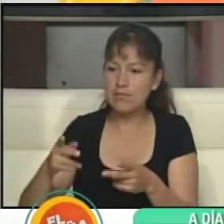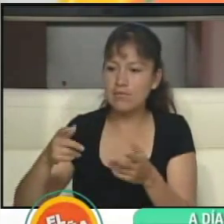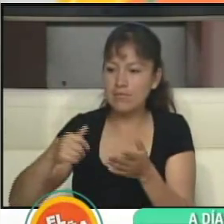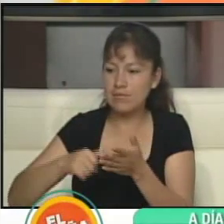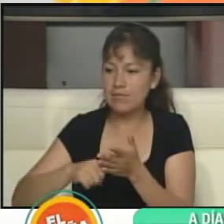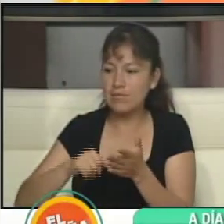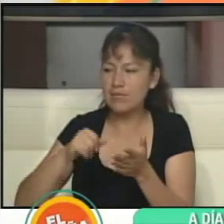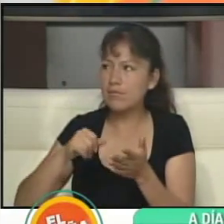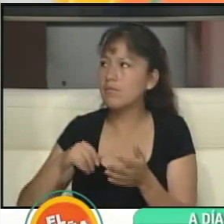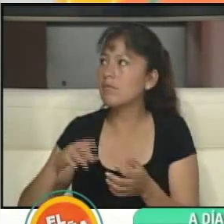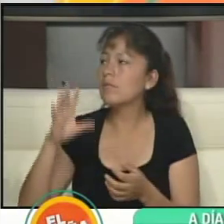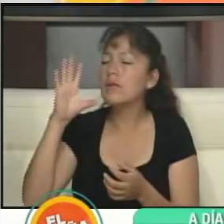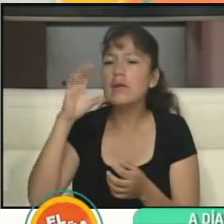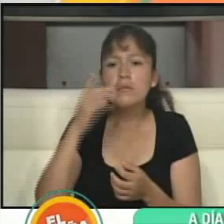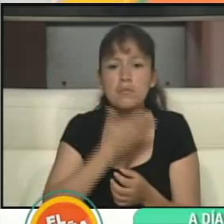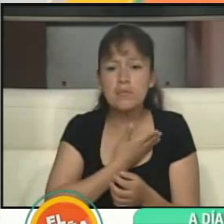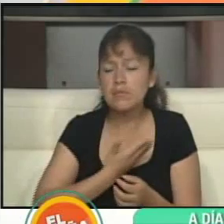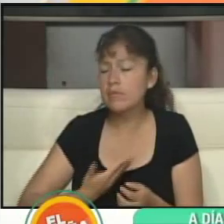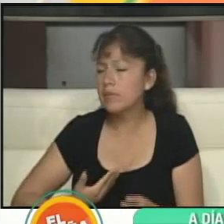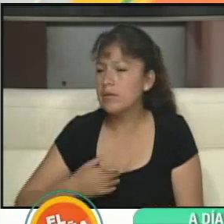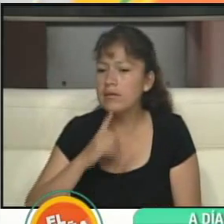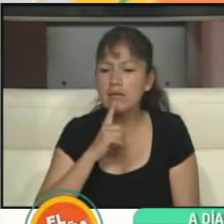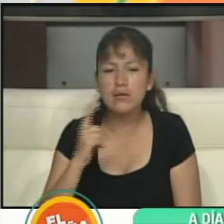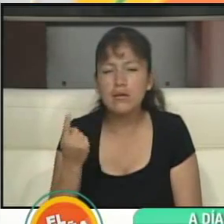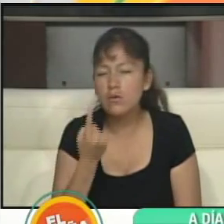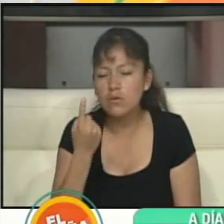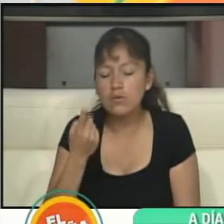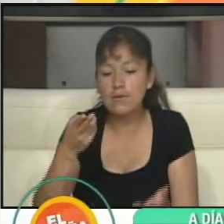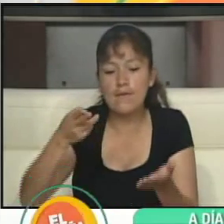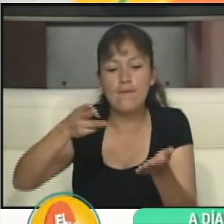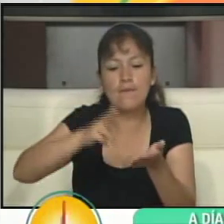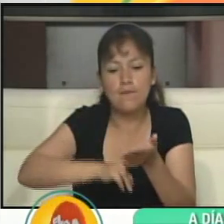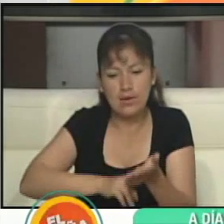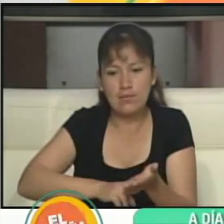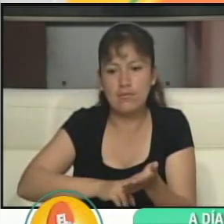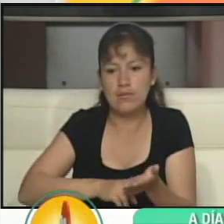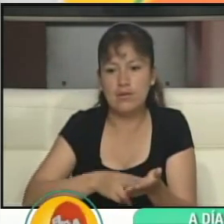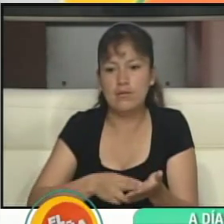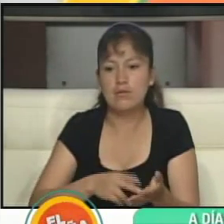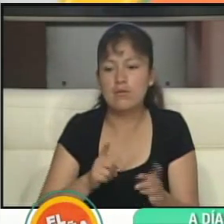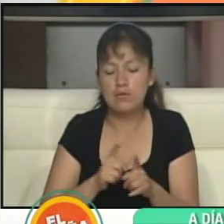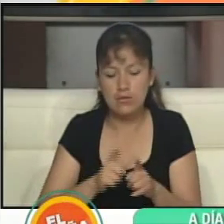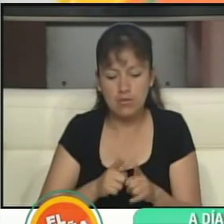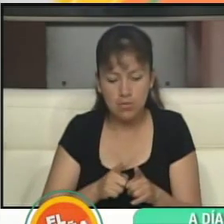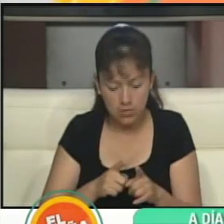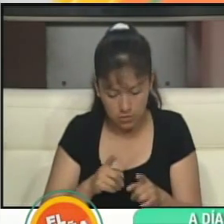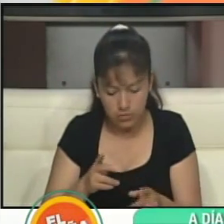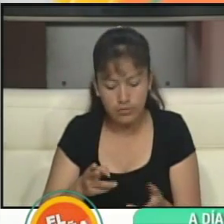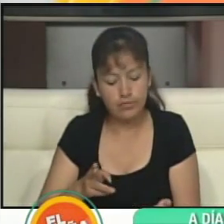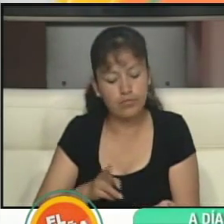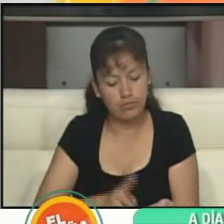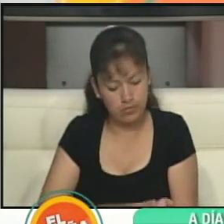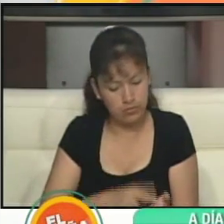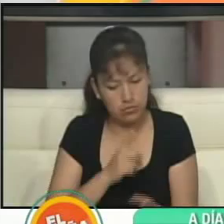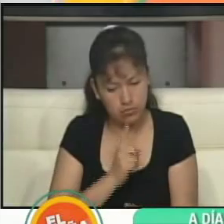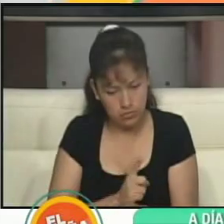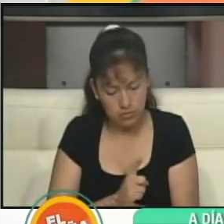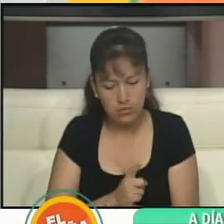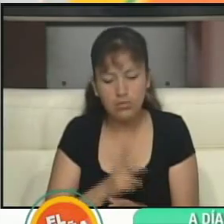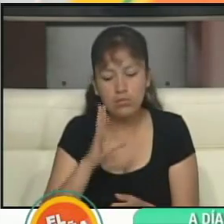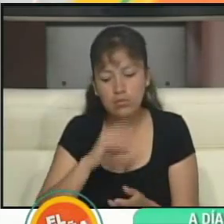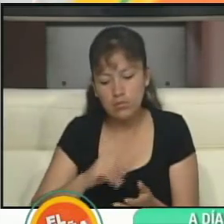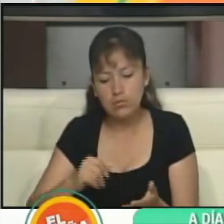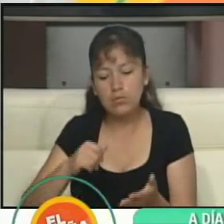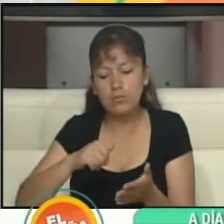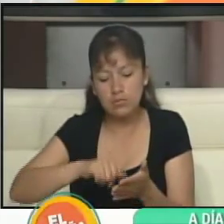el presidente es el único que puede firmar y estampar su huella de todos los jurados, ¿no? Entonces paso a firmar y estampar